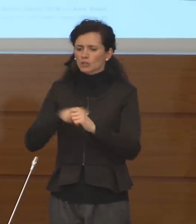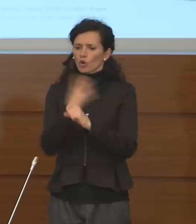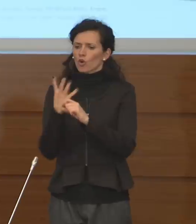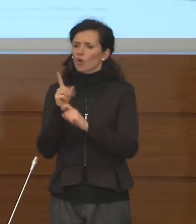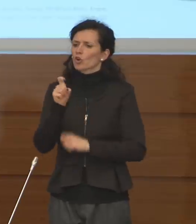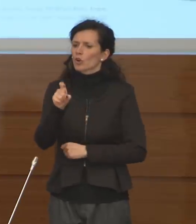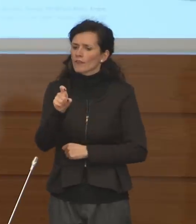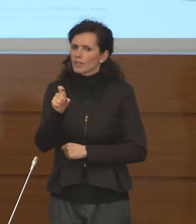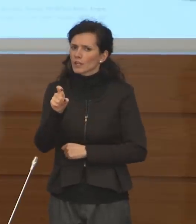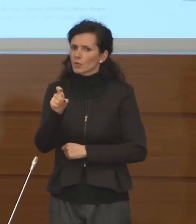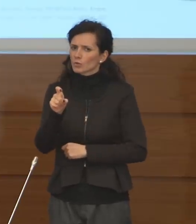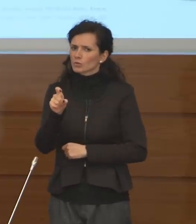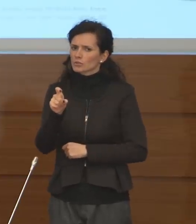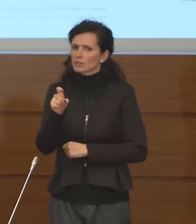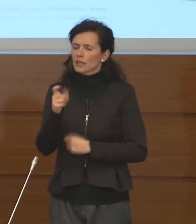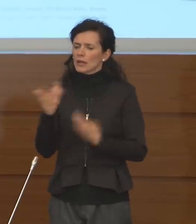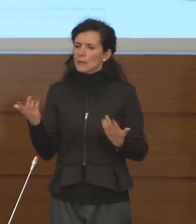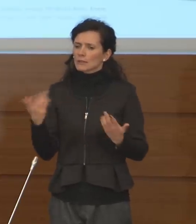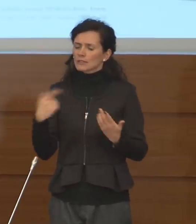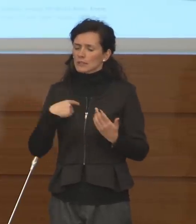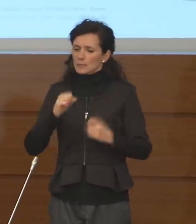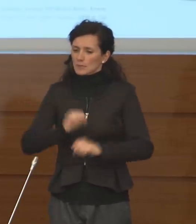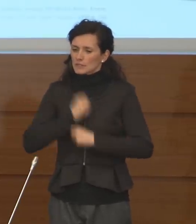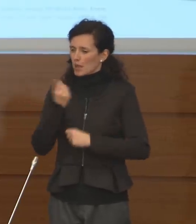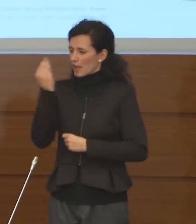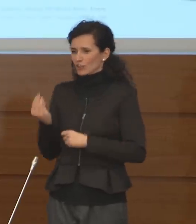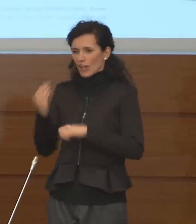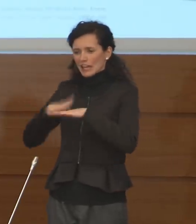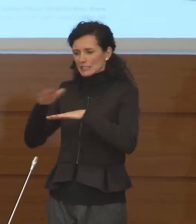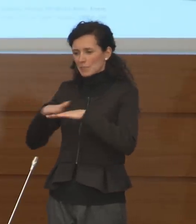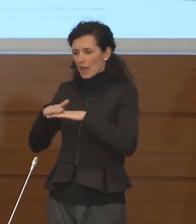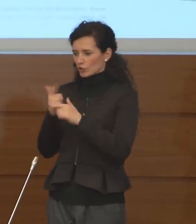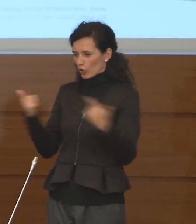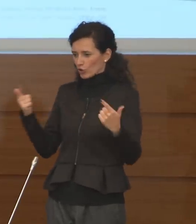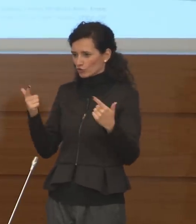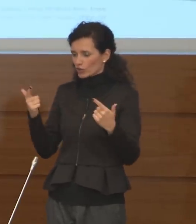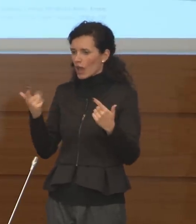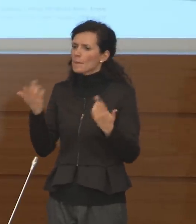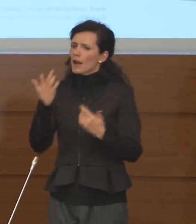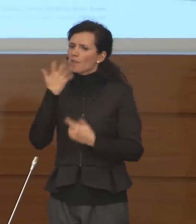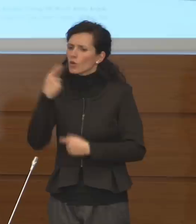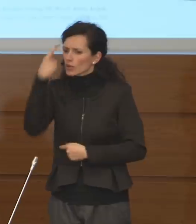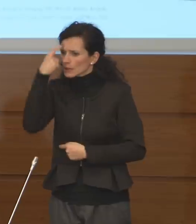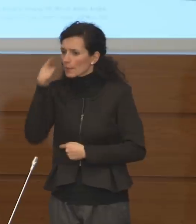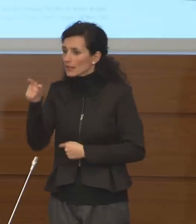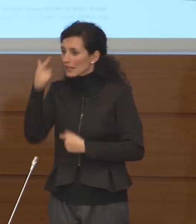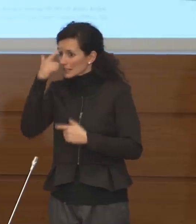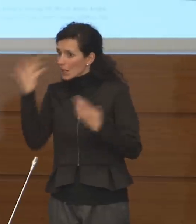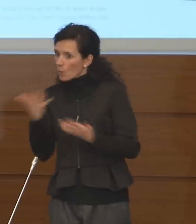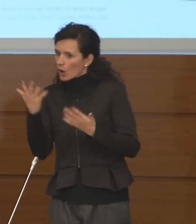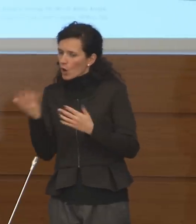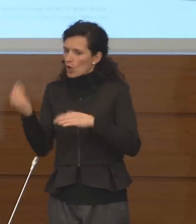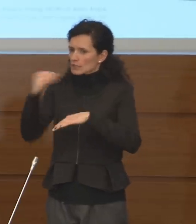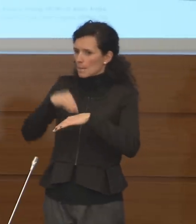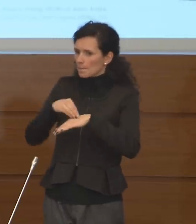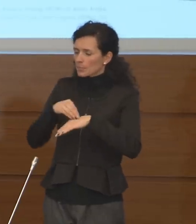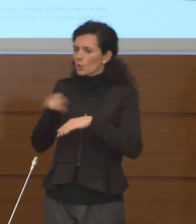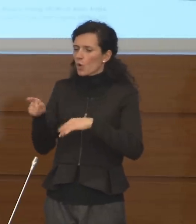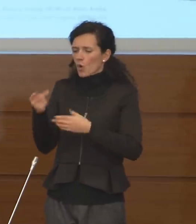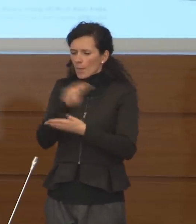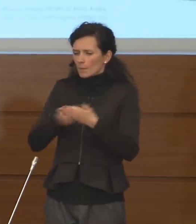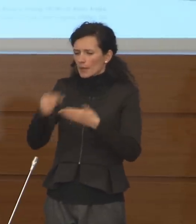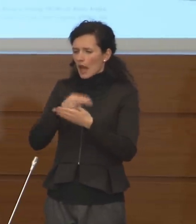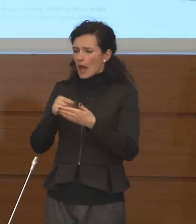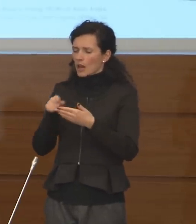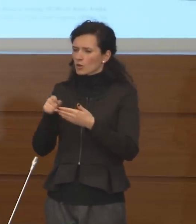ci sia l'esperto in questo caso, però volevo capire se ne saprate di più o se quantomeno nei piani che avete a disposizione